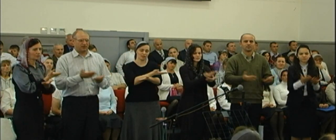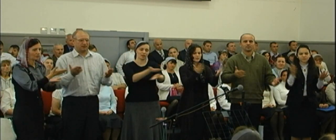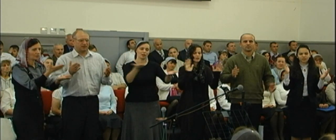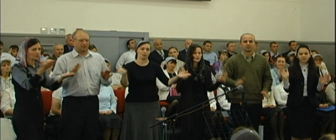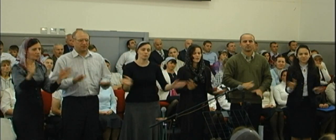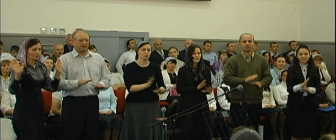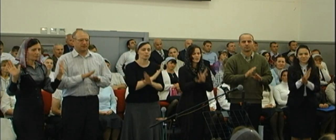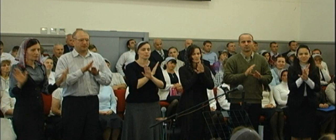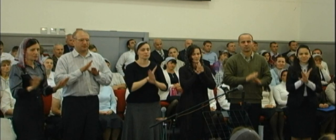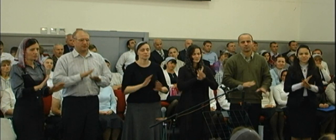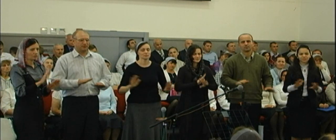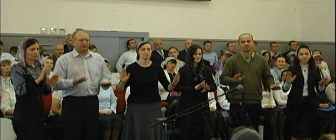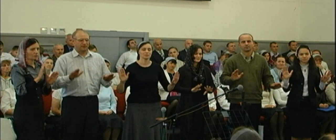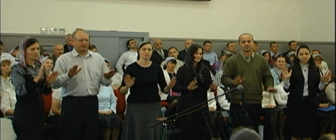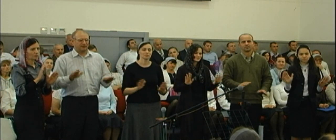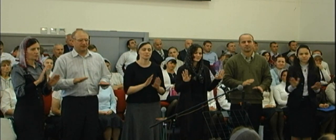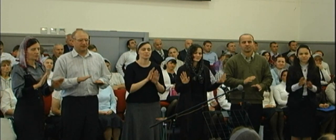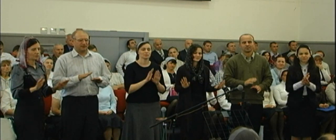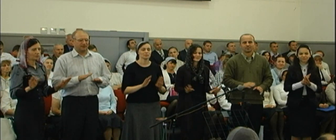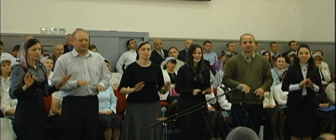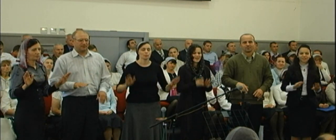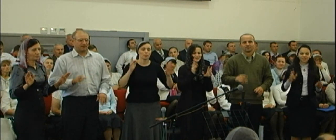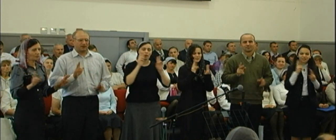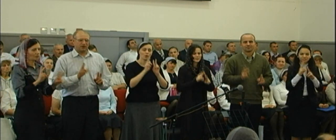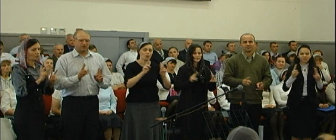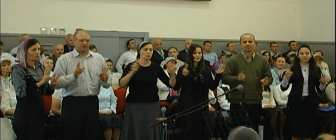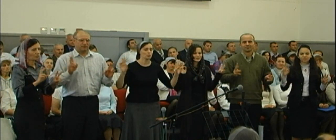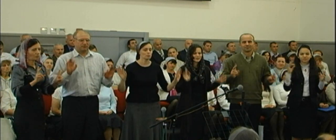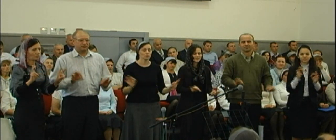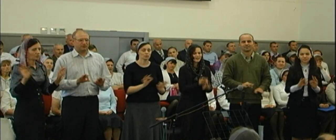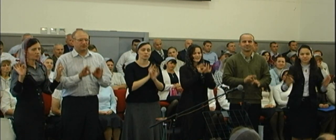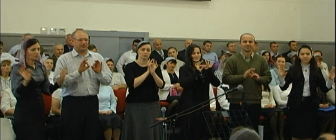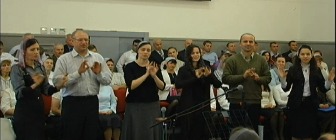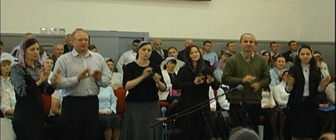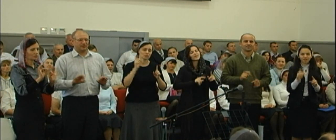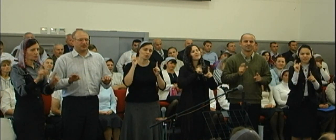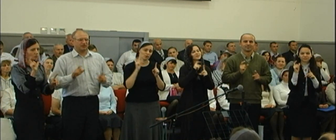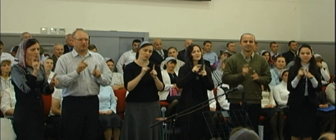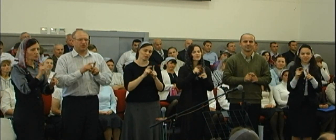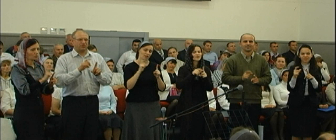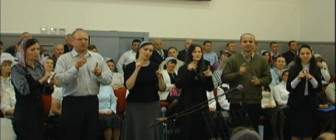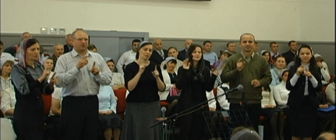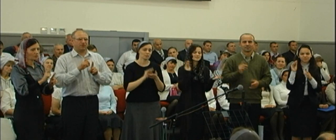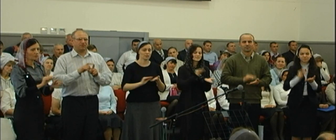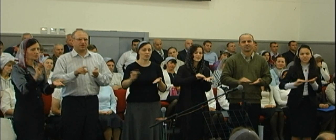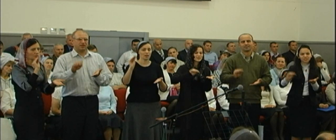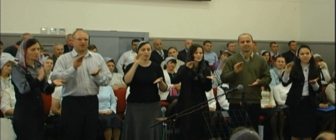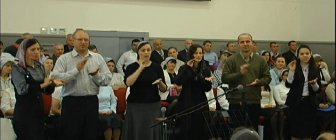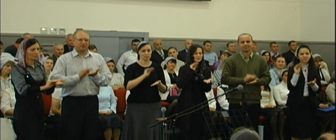наш псалом Кто ноты и слова к нему